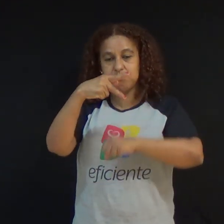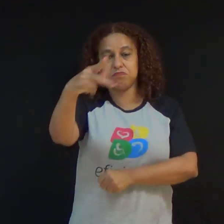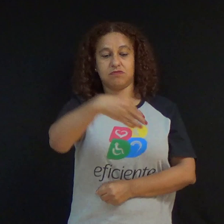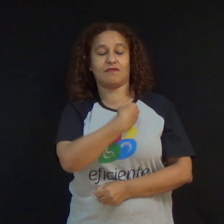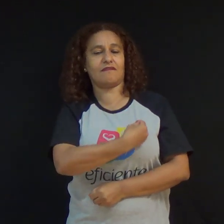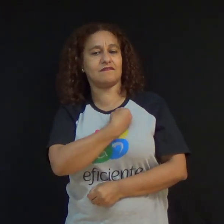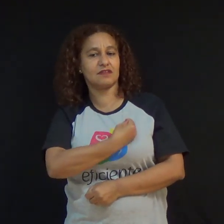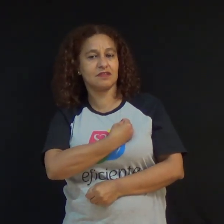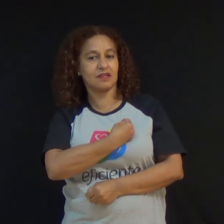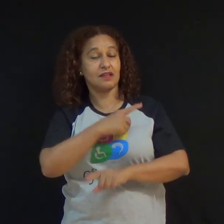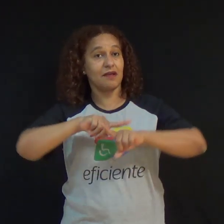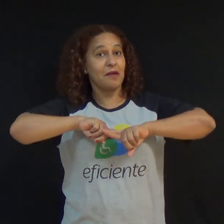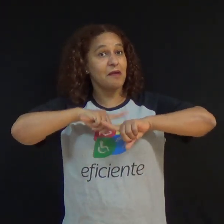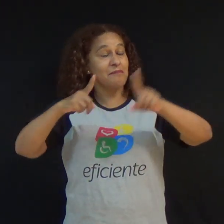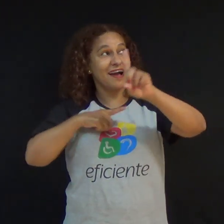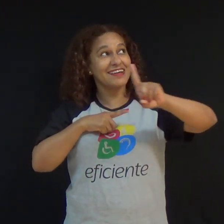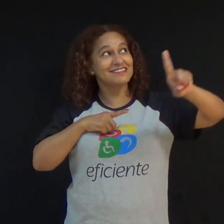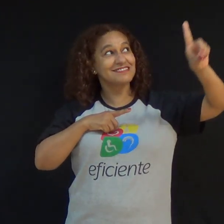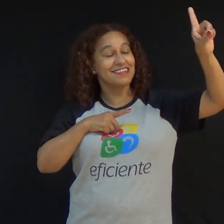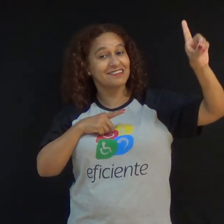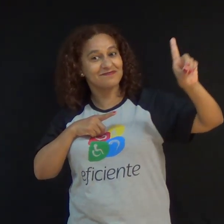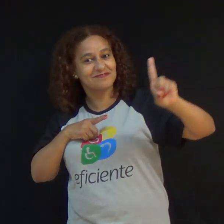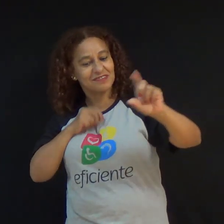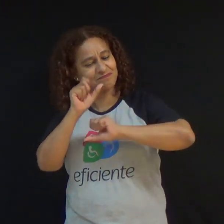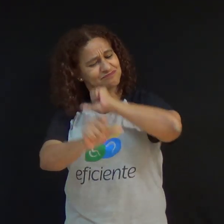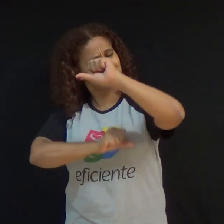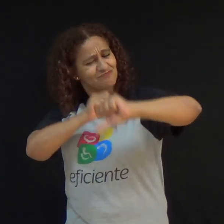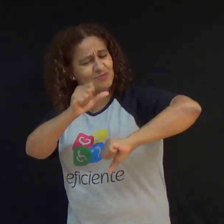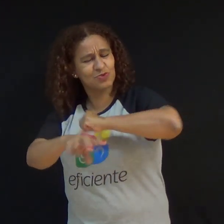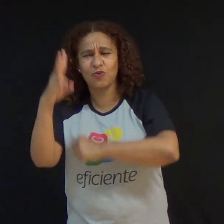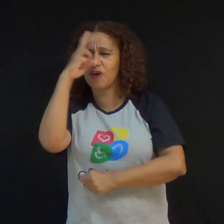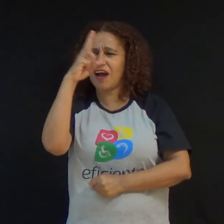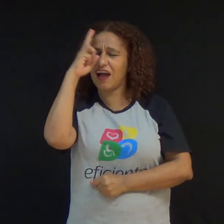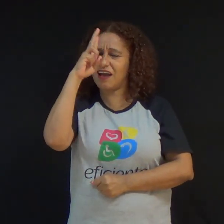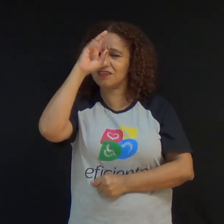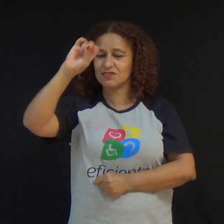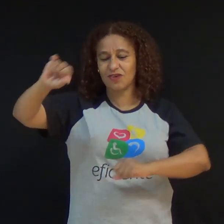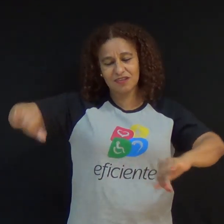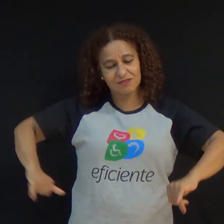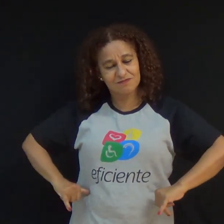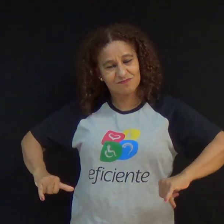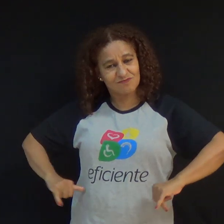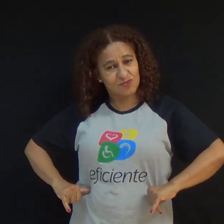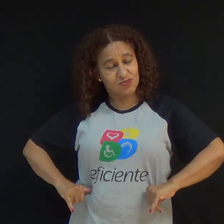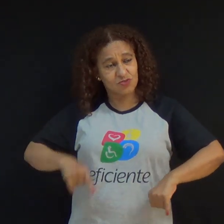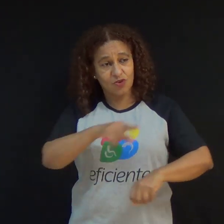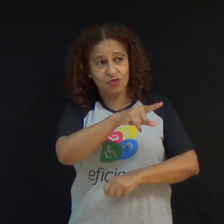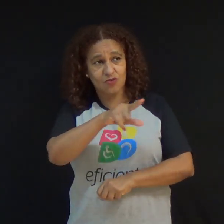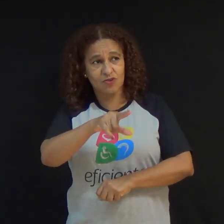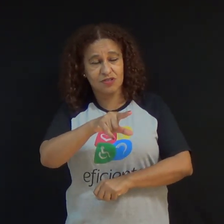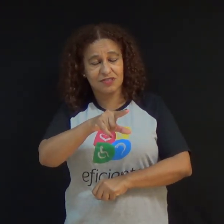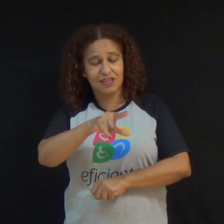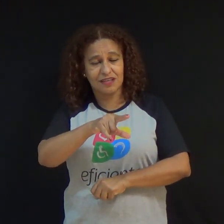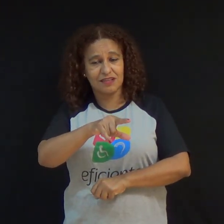Porém, Deus mudou a sorte de Jó quando ele abriu a mão do orgulho e orou por seus amigos que tanto magoaram.